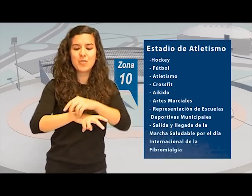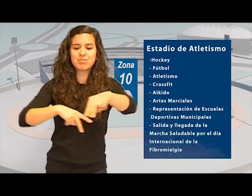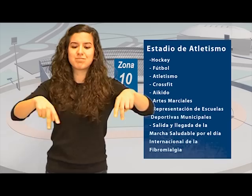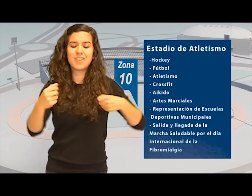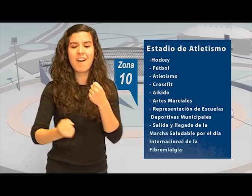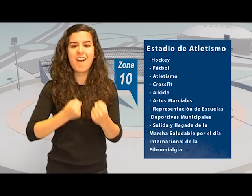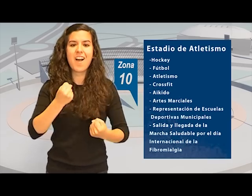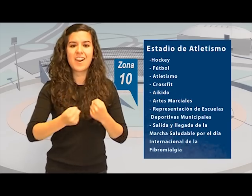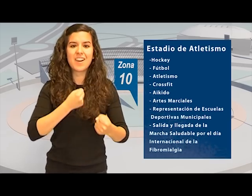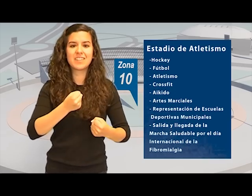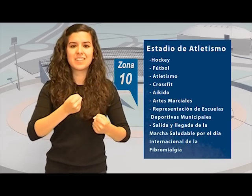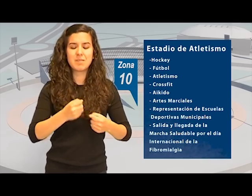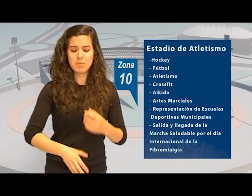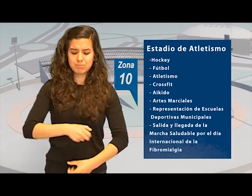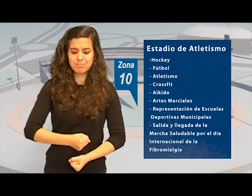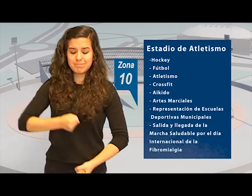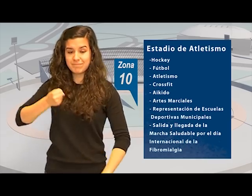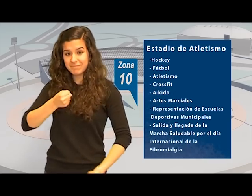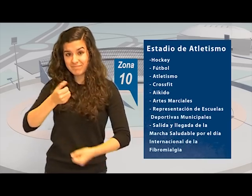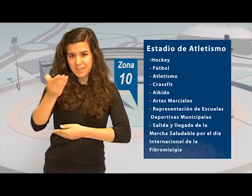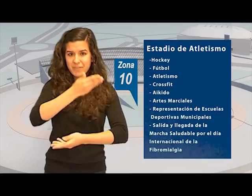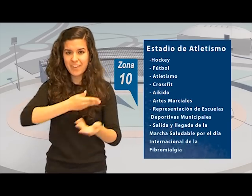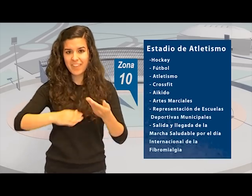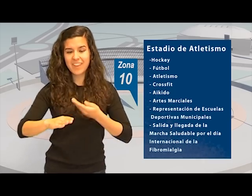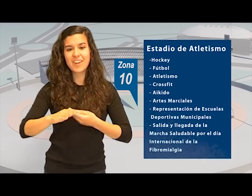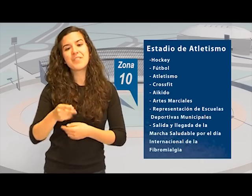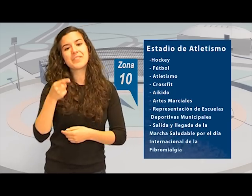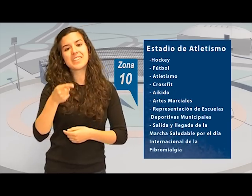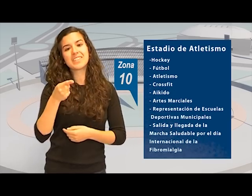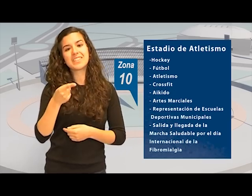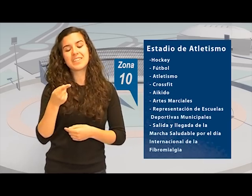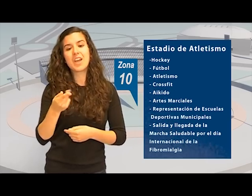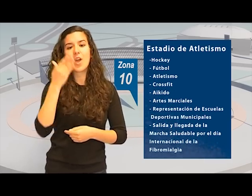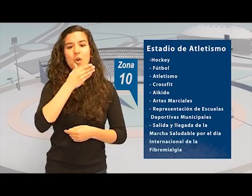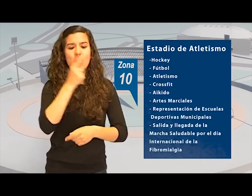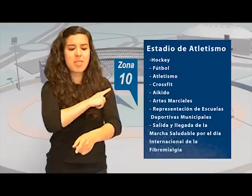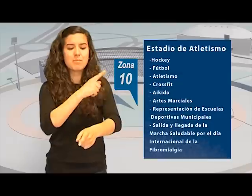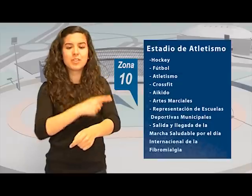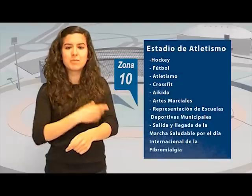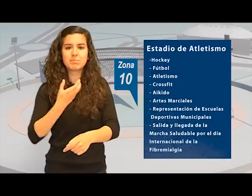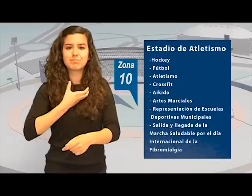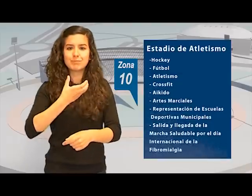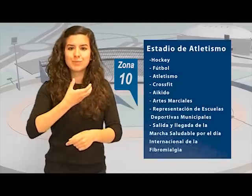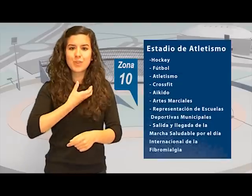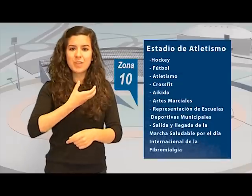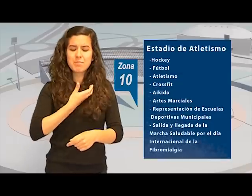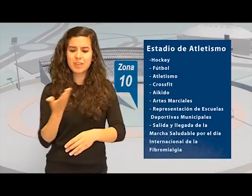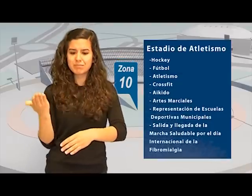crossfit, aikido, artes marciales, representación de escuelas deportivas municipales, salida y llegada de la Marcha